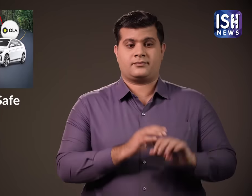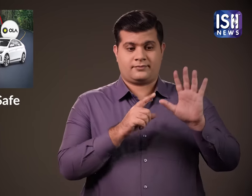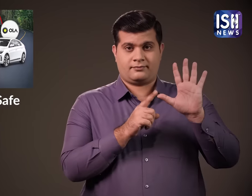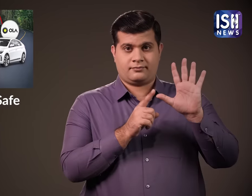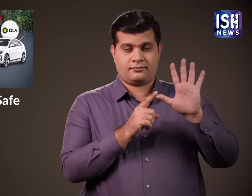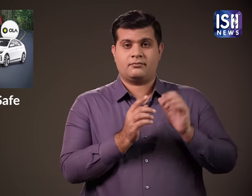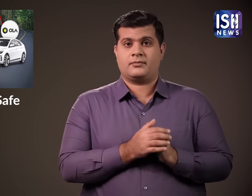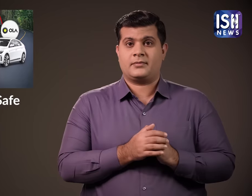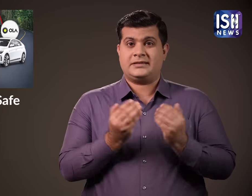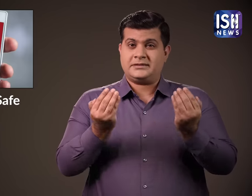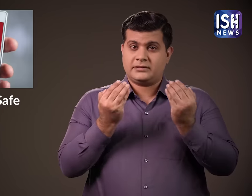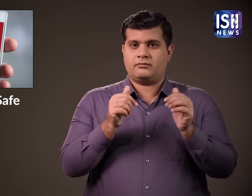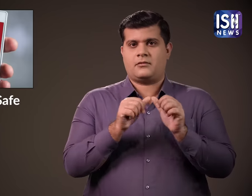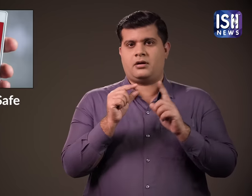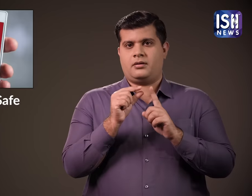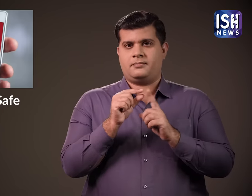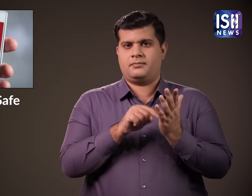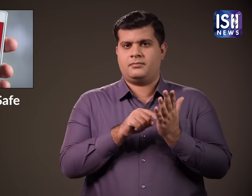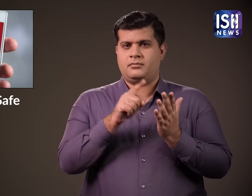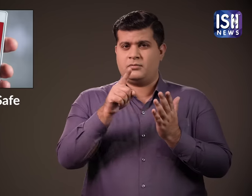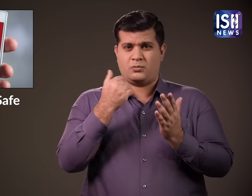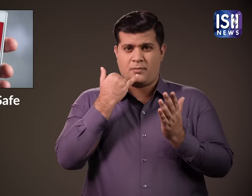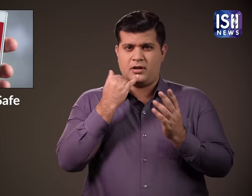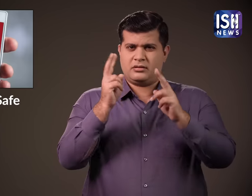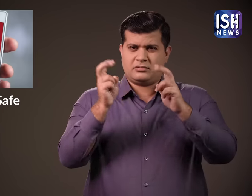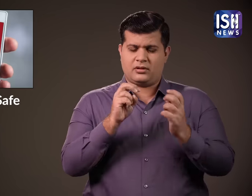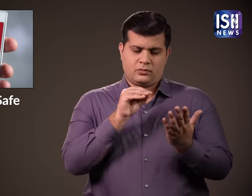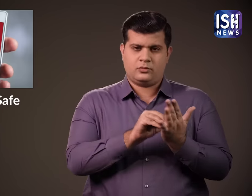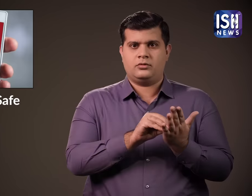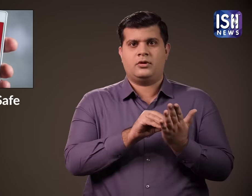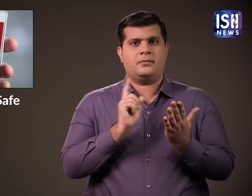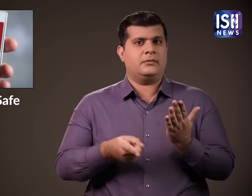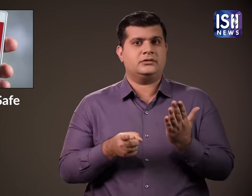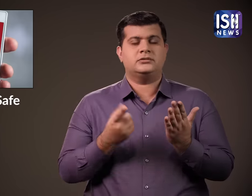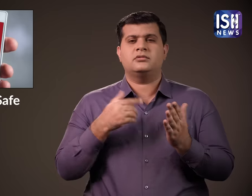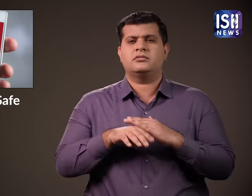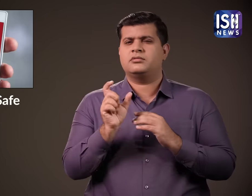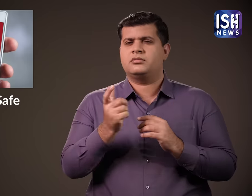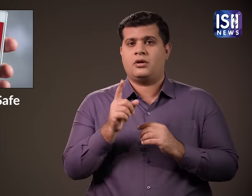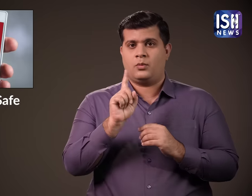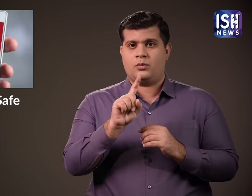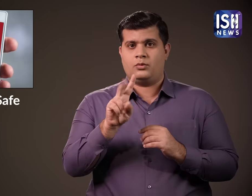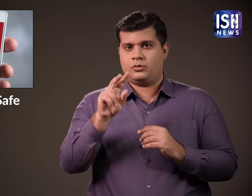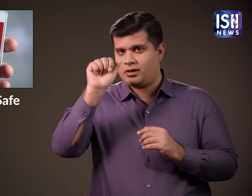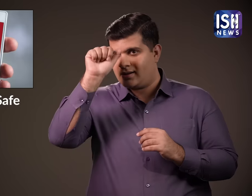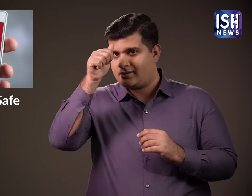पाच, सेफ्टी एप अपने फोन में आमेशा 112 इंडिया एप इंस्टॉल रखे